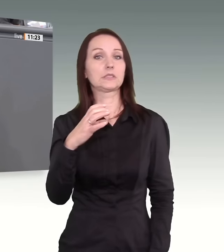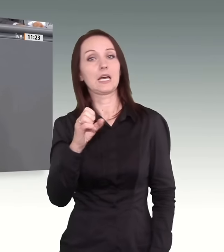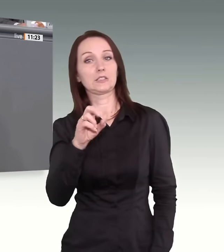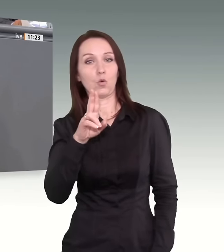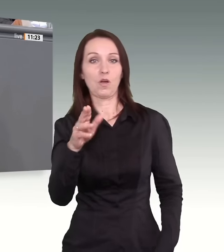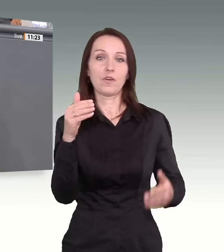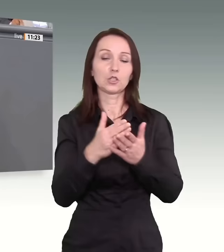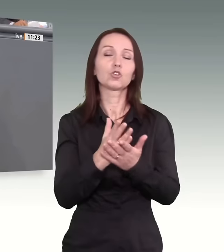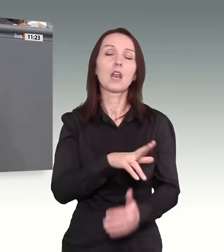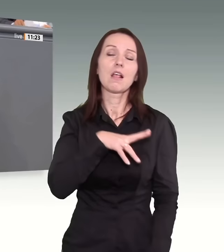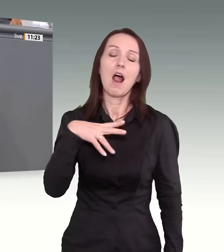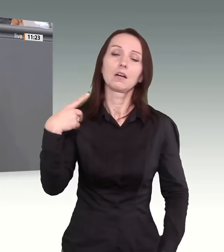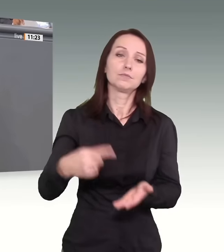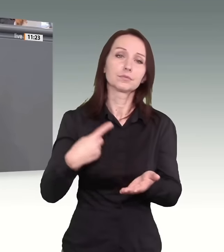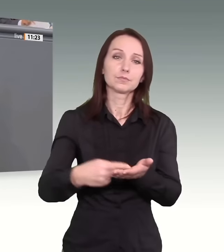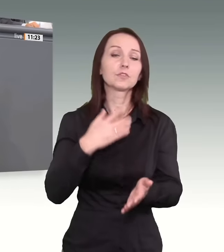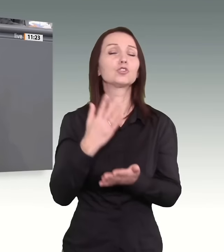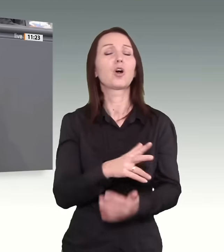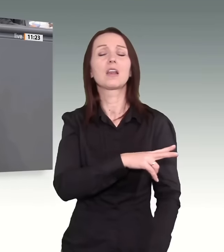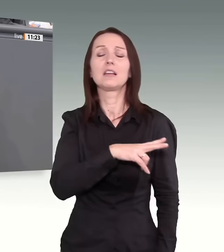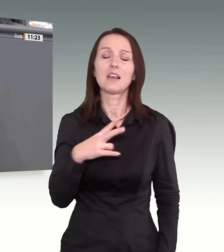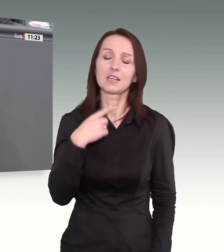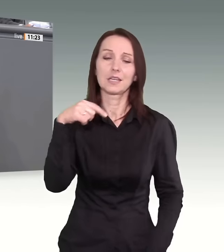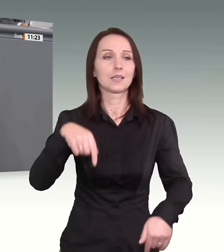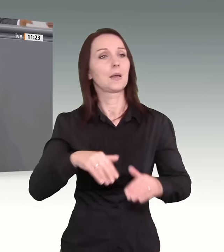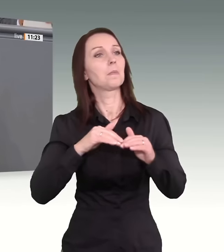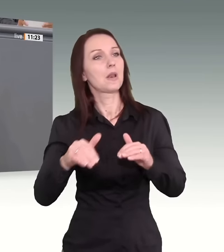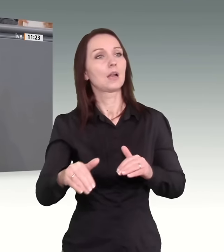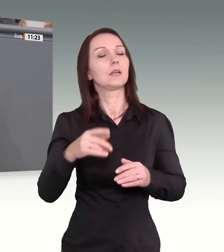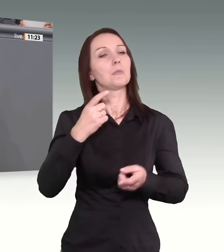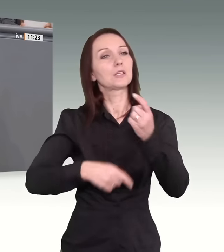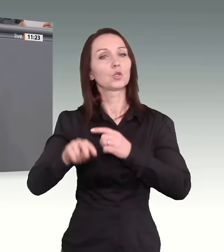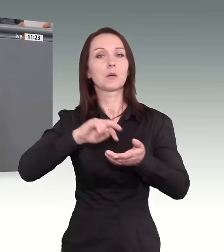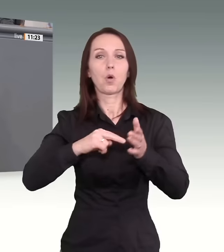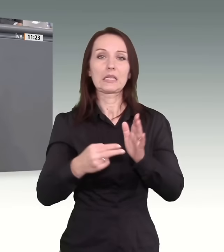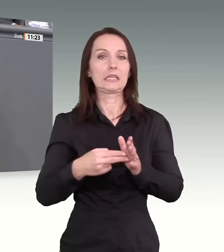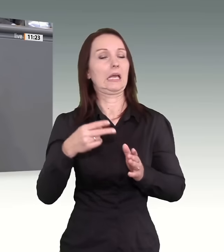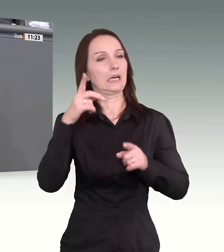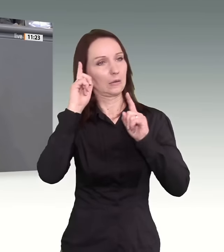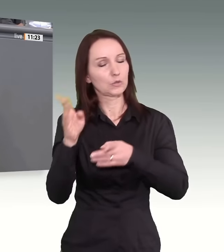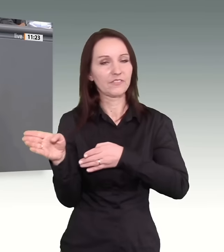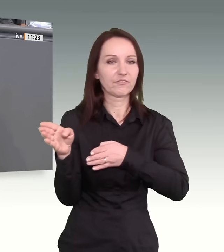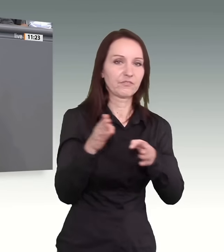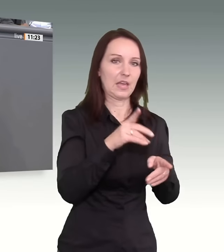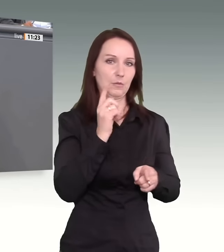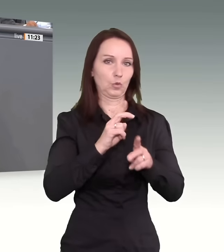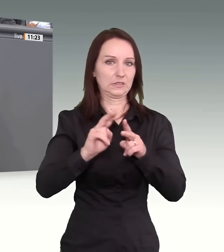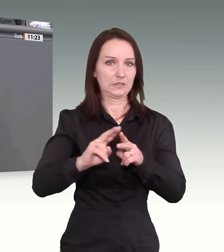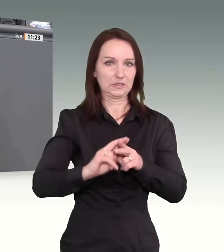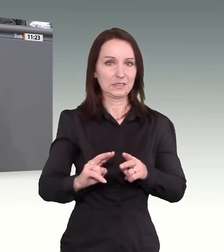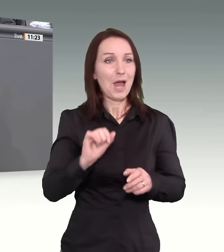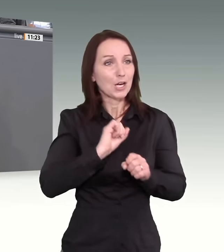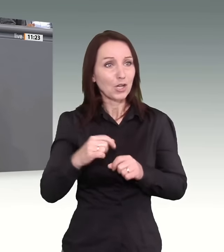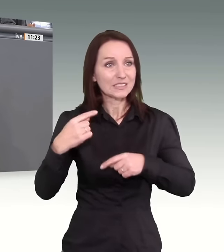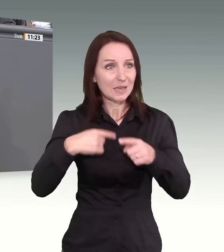Kurswechsel in der Migrationspolitik in diesem Land vorantreibt. Und es ist aber dennoch dramatisch, dass es so weit kommen konnte.